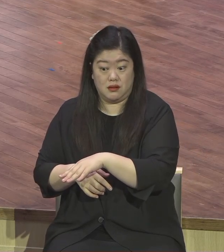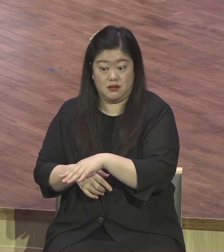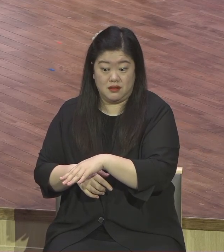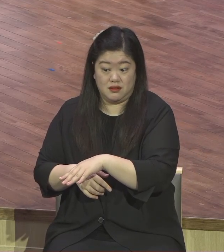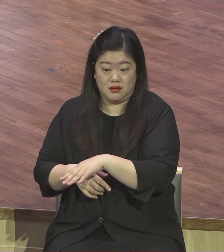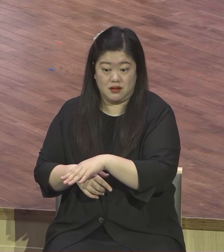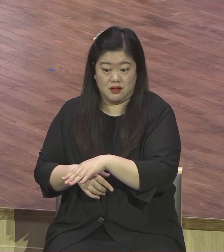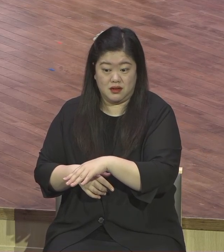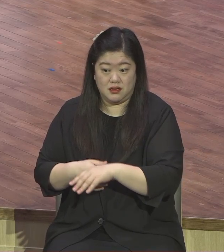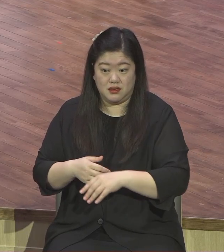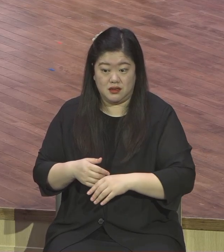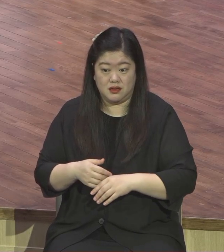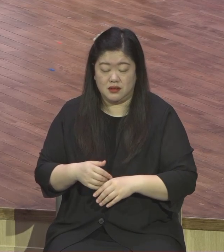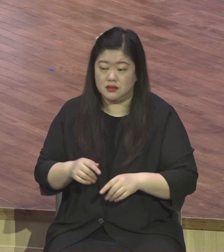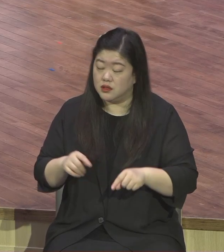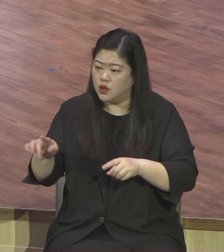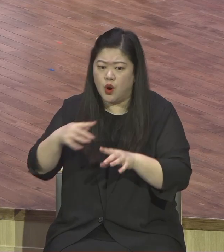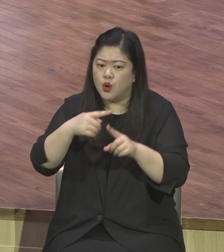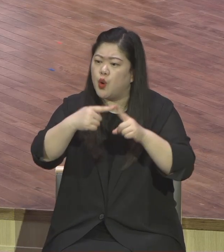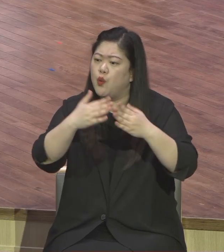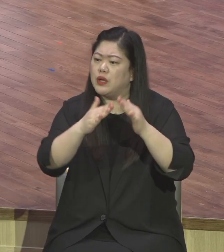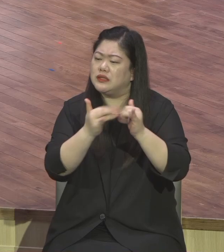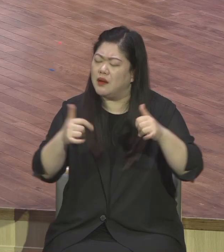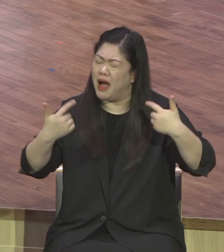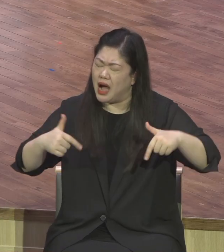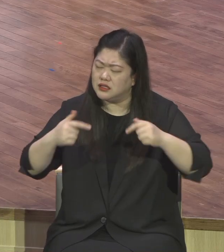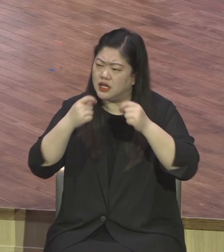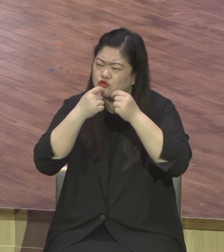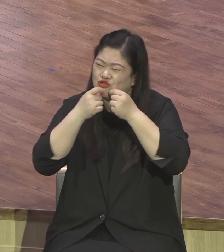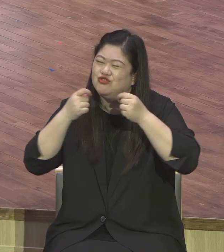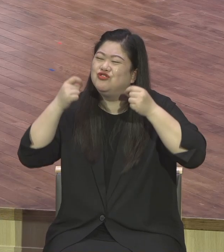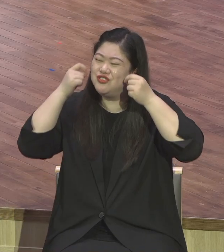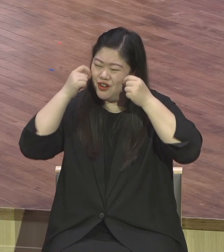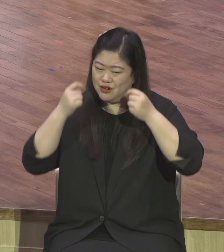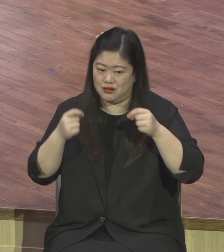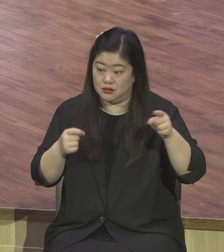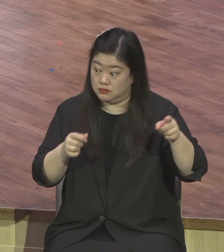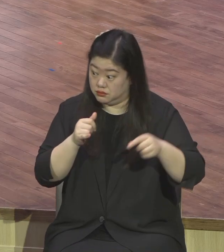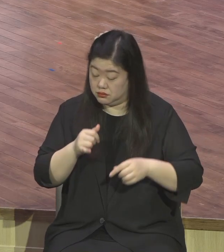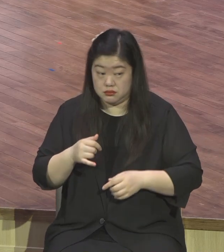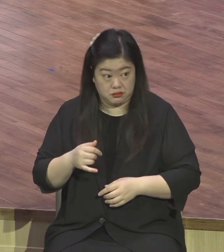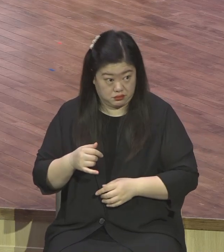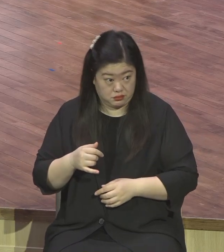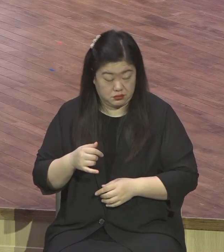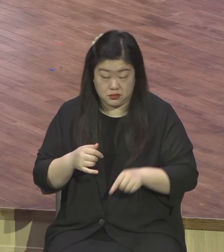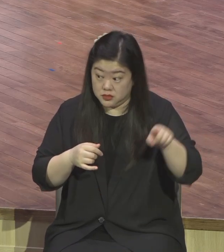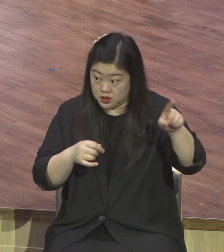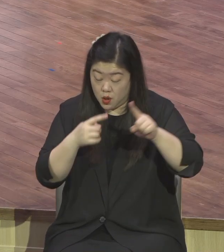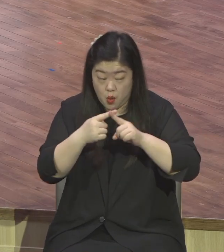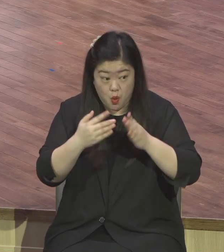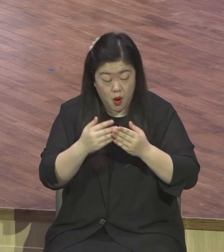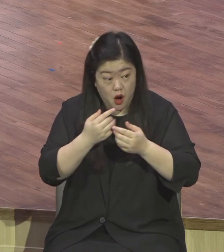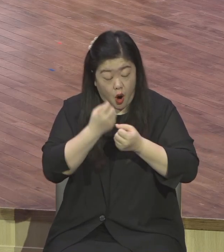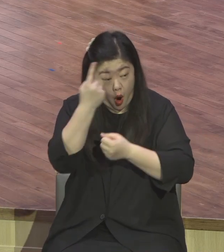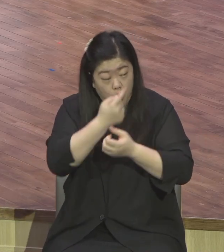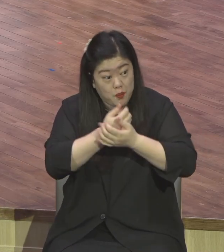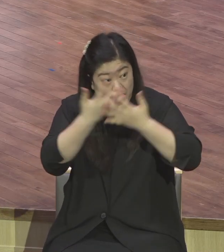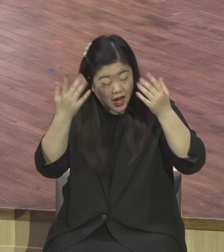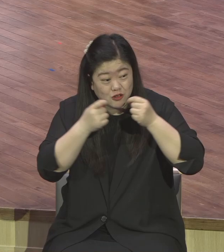항상 웃고 다닙니다 그 소리를 했다고 그래요 그래서 아 밝아 보인다 웃고 단단 말은 은혜가